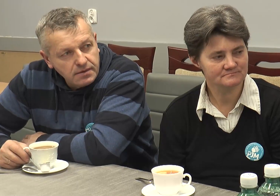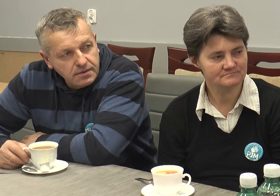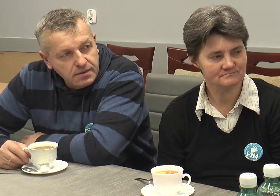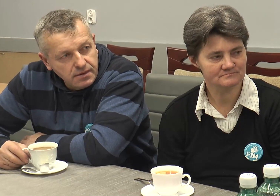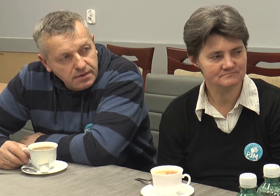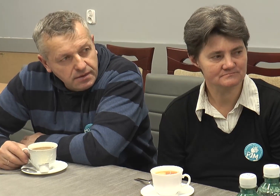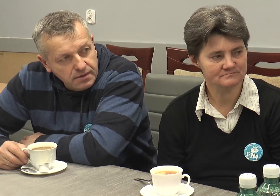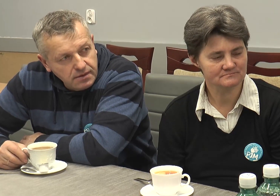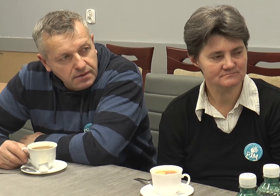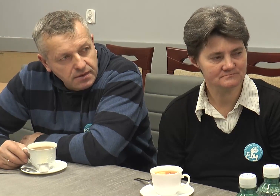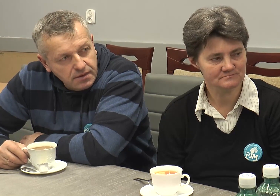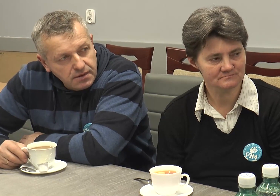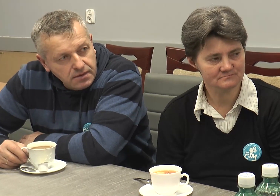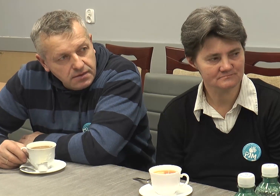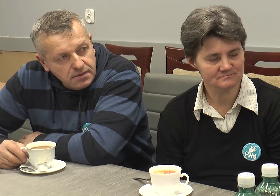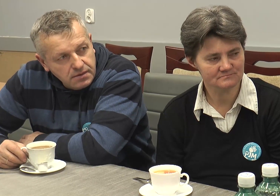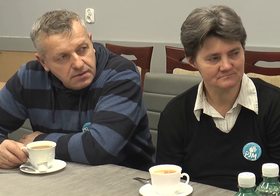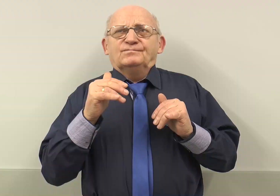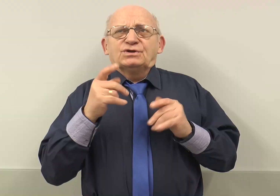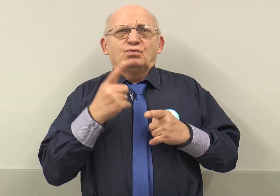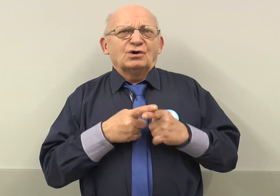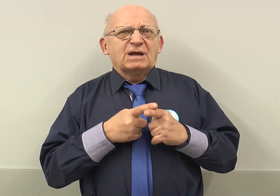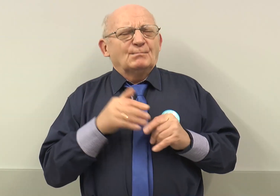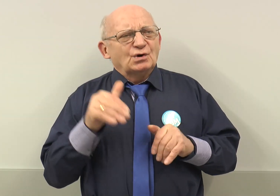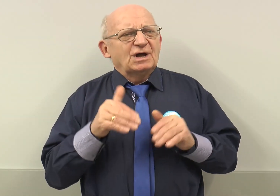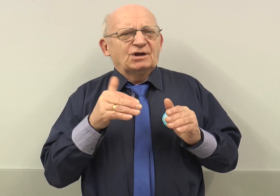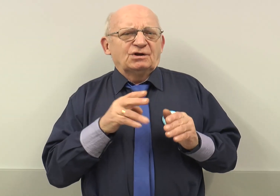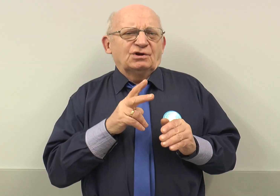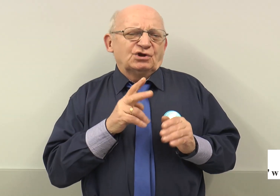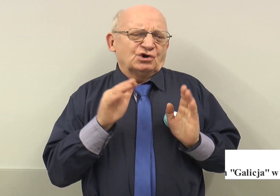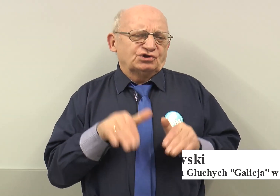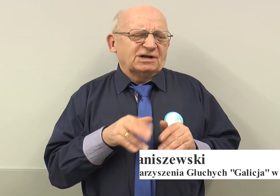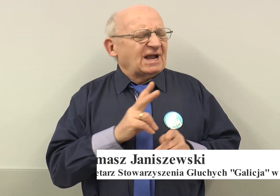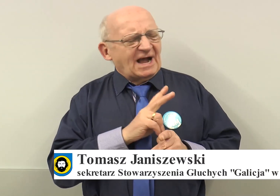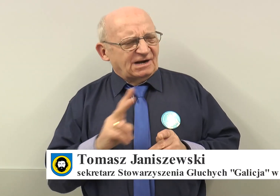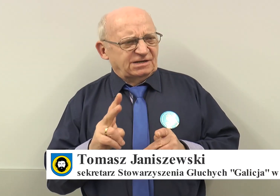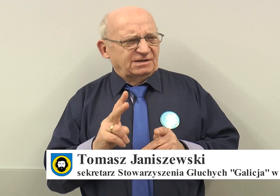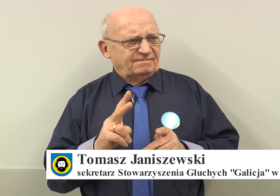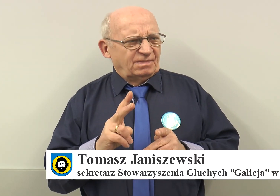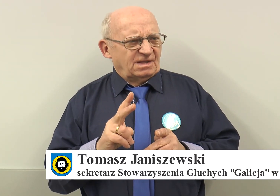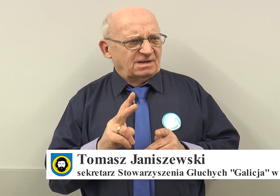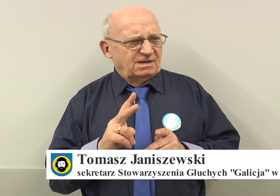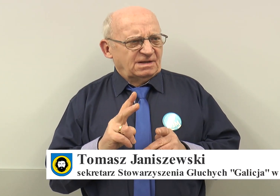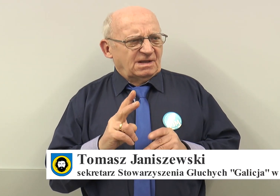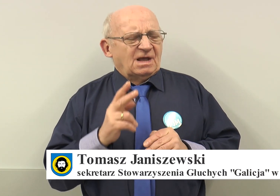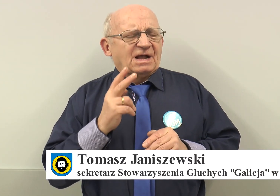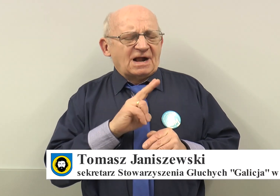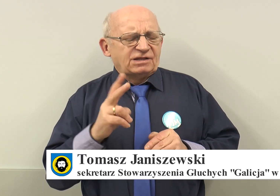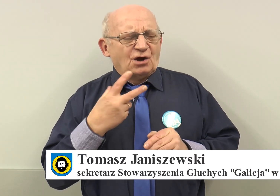wyjazdy oraz reprezentowanie społeczności głuchych. Członkiem można zostać każdy. Każda